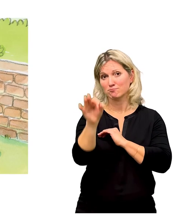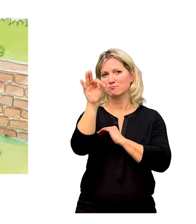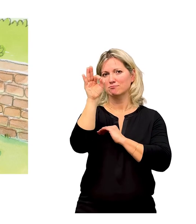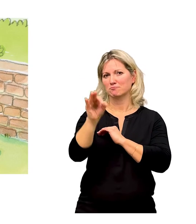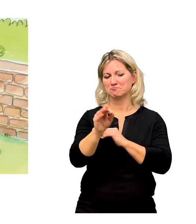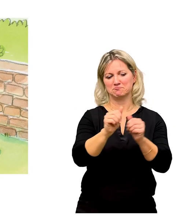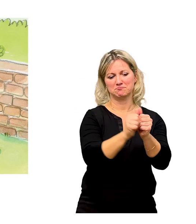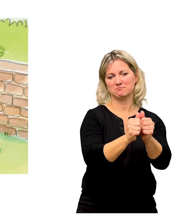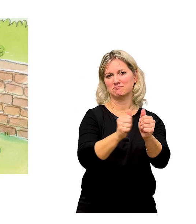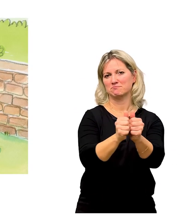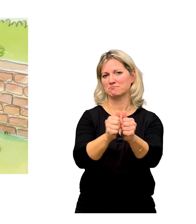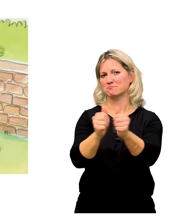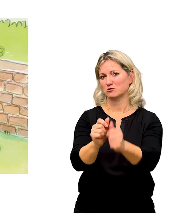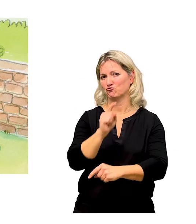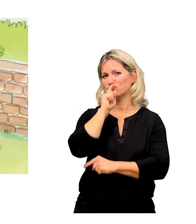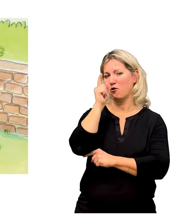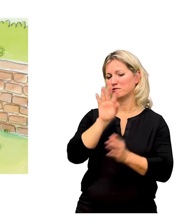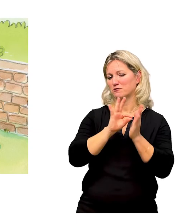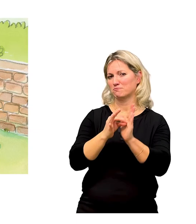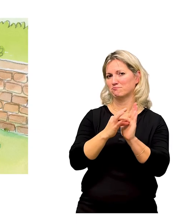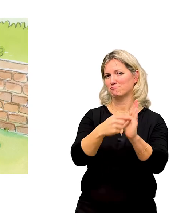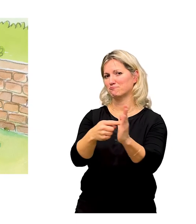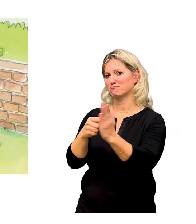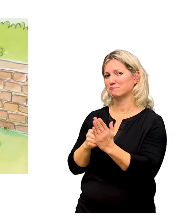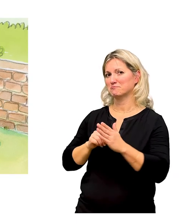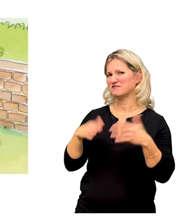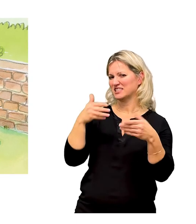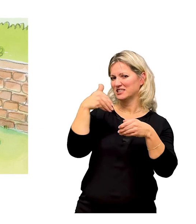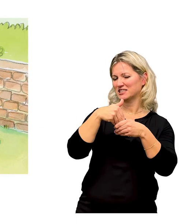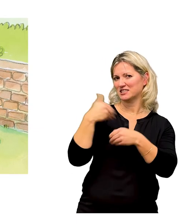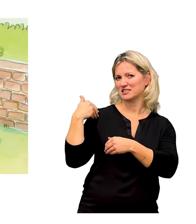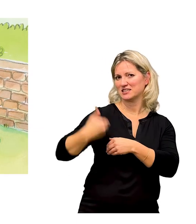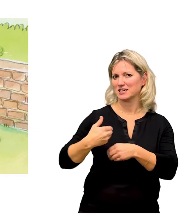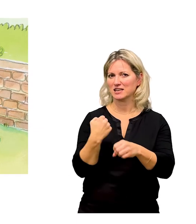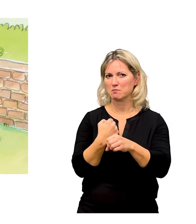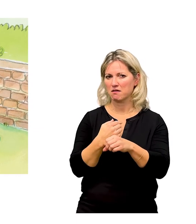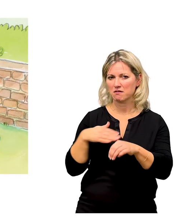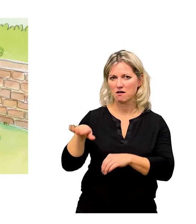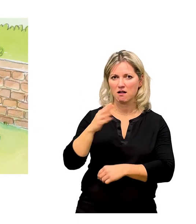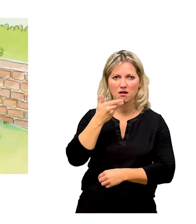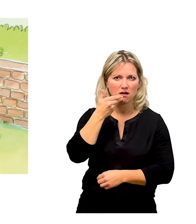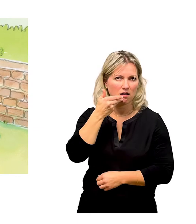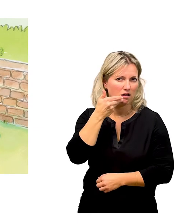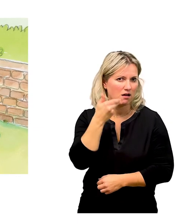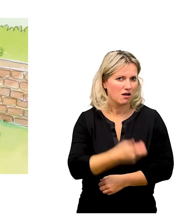Stolz stellen die drei Tandems den anderen ihre Ideen vor. Alle staunen. Das ist